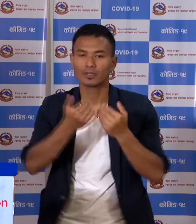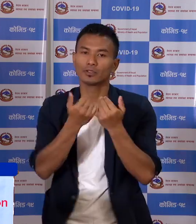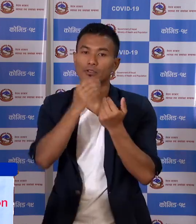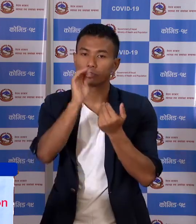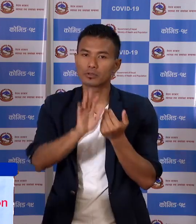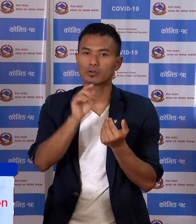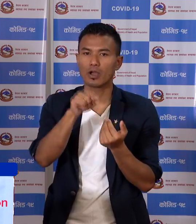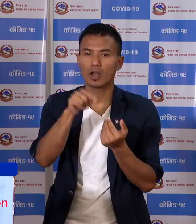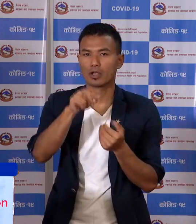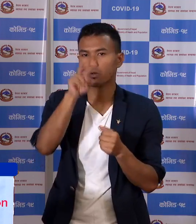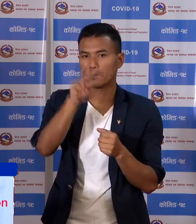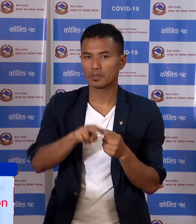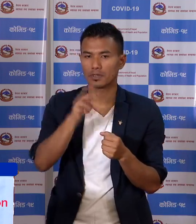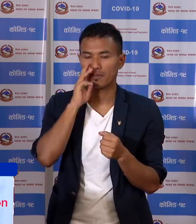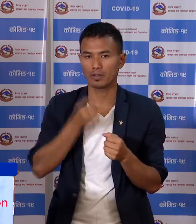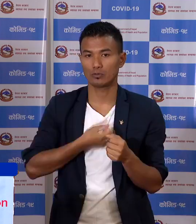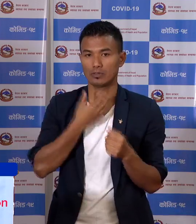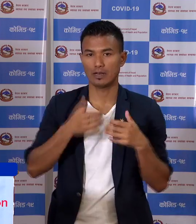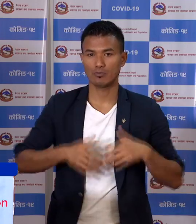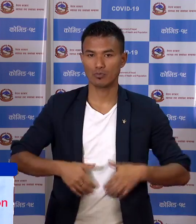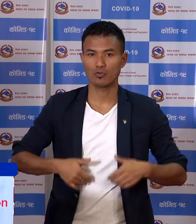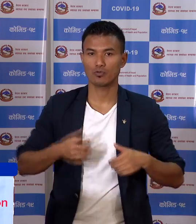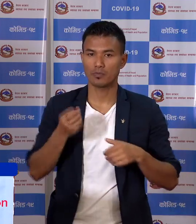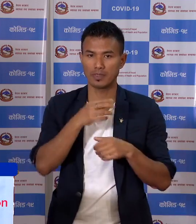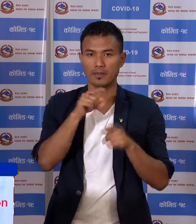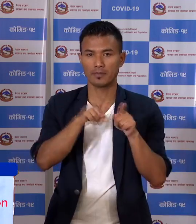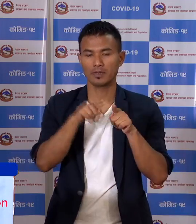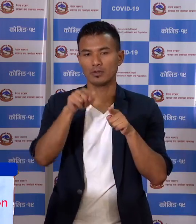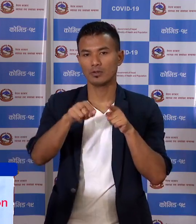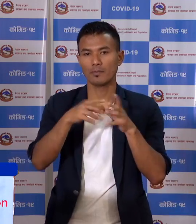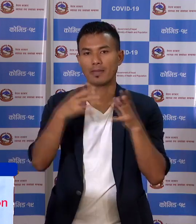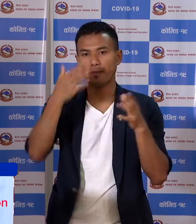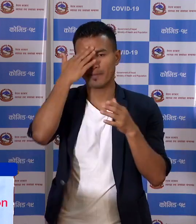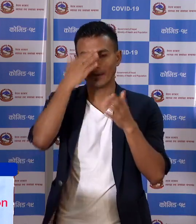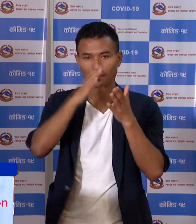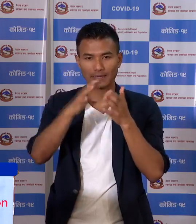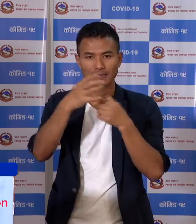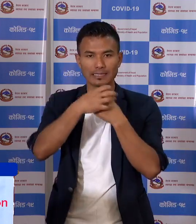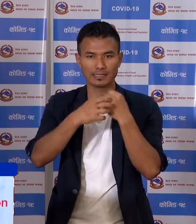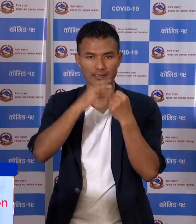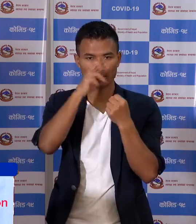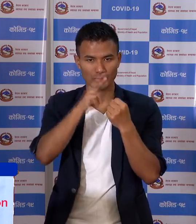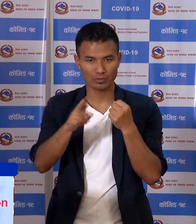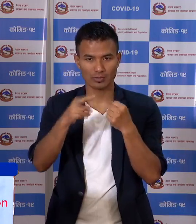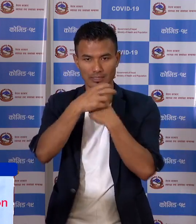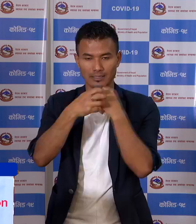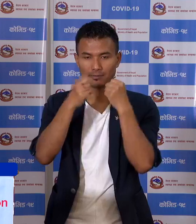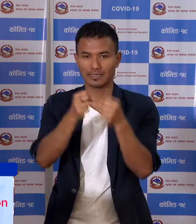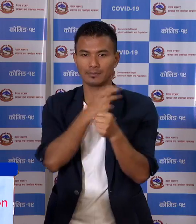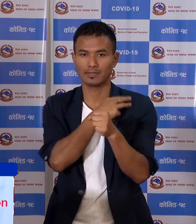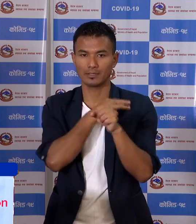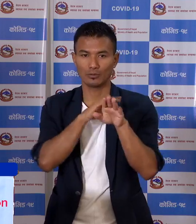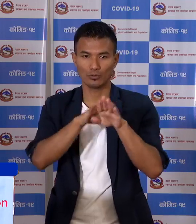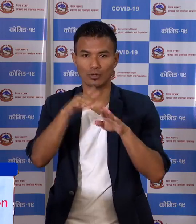अईलेको अवस्था मा हामी खुषियाली मनोंनु बंदा पनी यो महामारी बटा सिंगो देश लाई र सिंगो देश बास